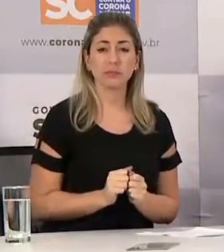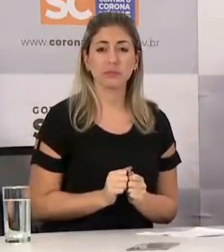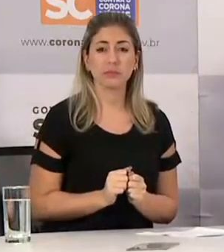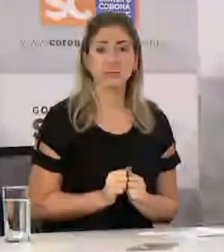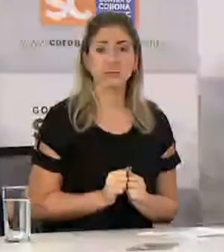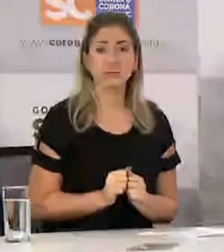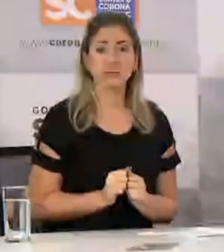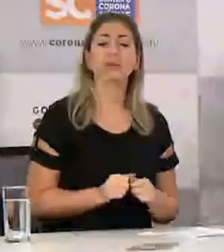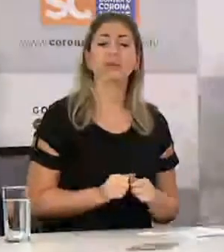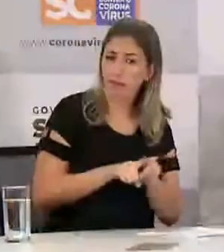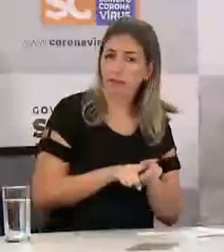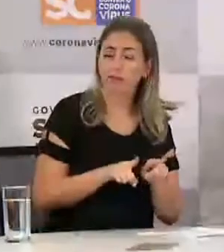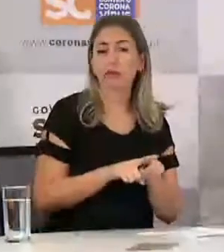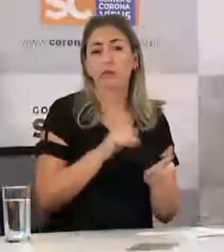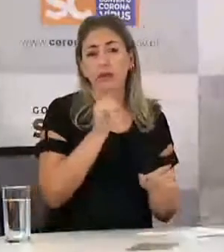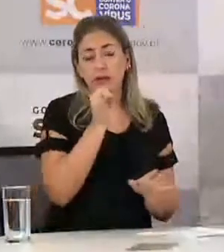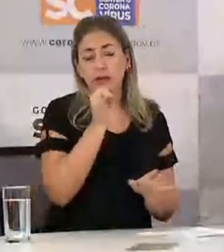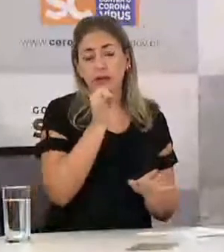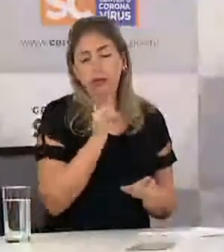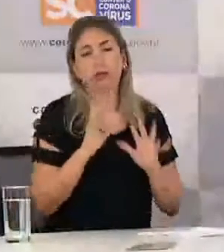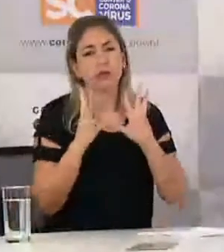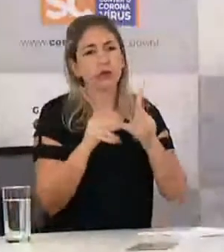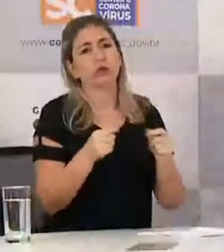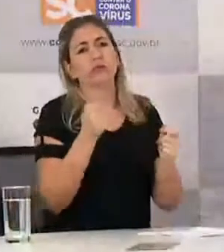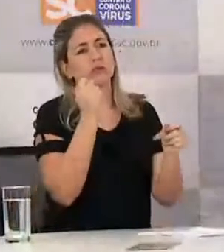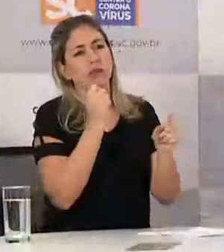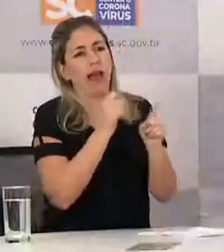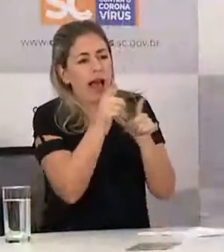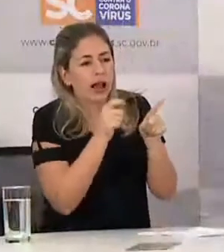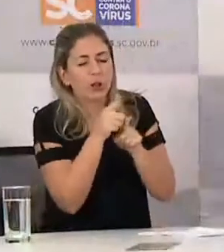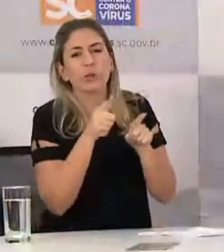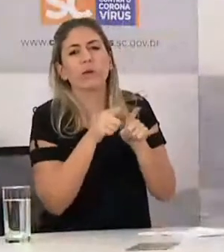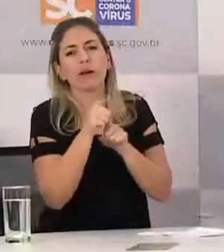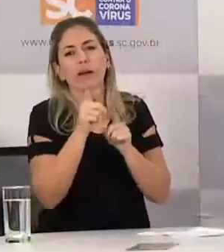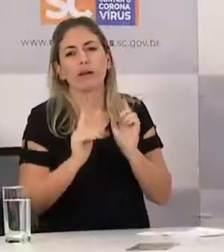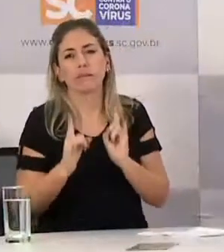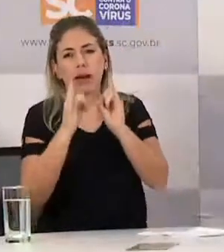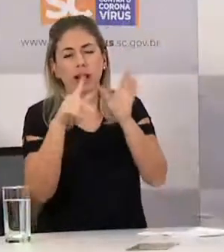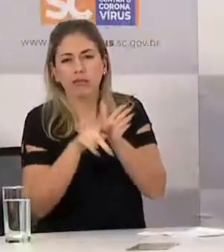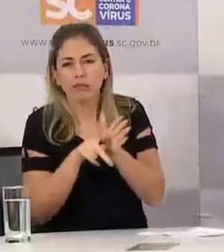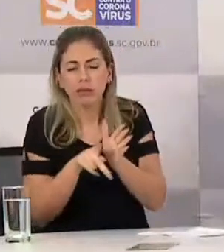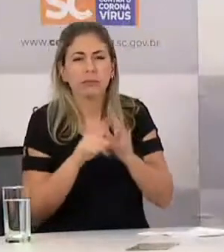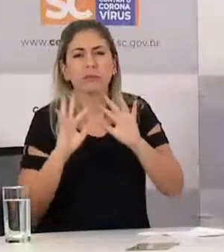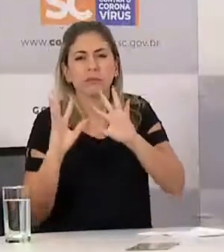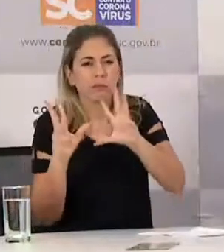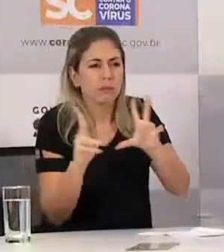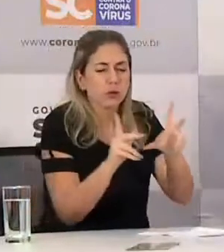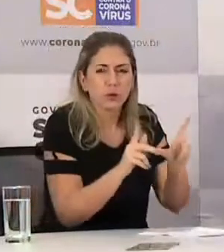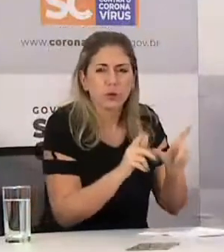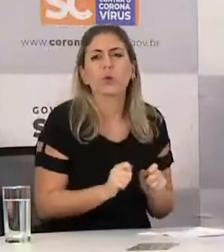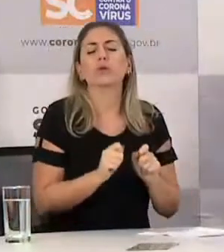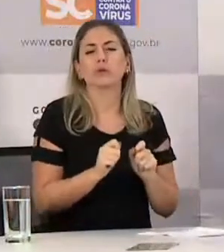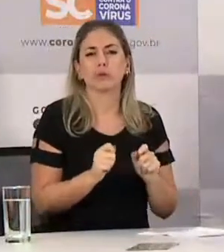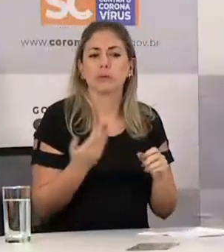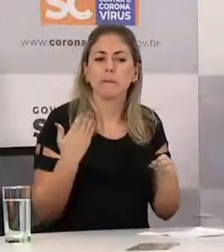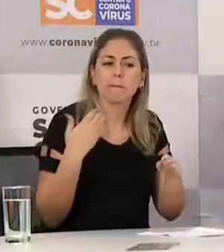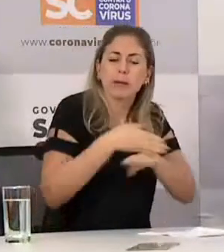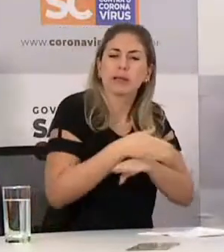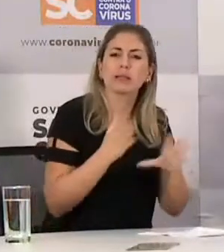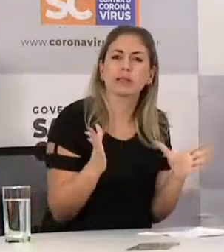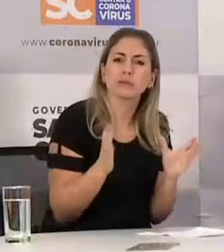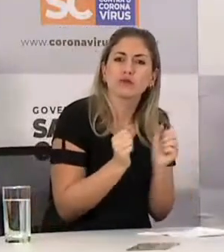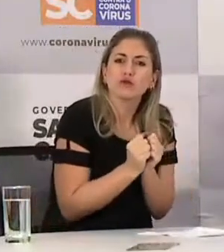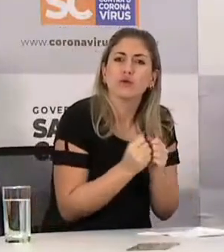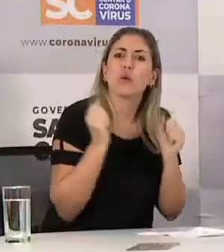que vende, comercializa, aluga, enfim, apresenta o resultado dessa cadeia produtiva para o consumidor, que são